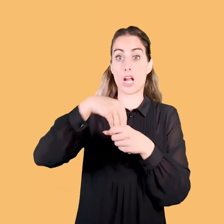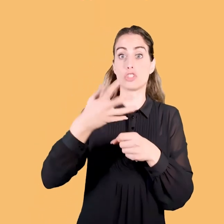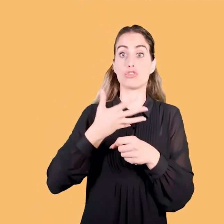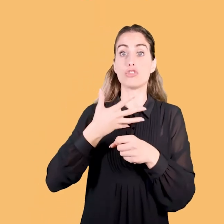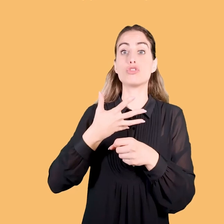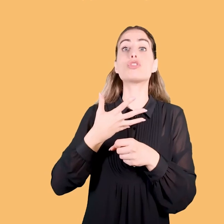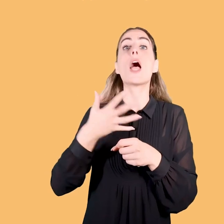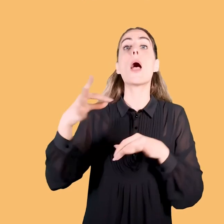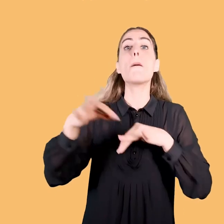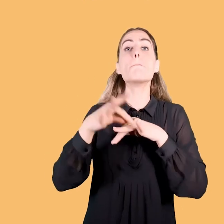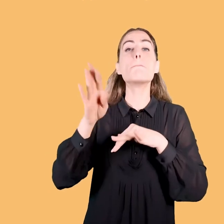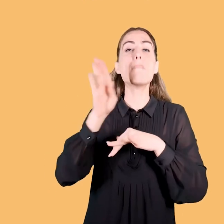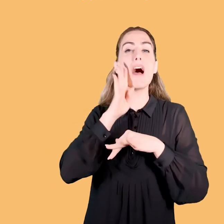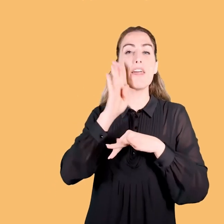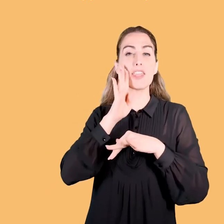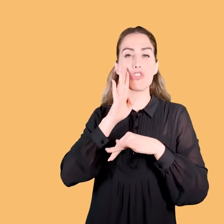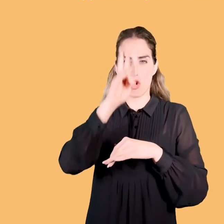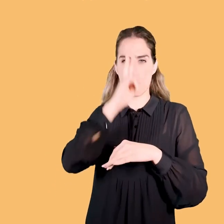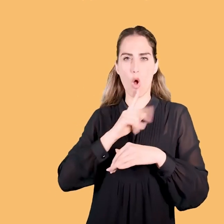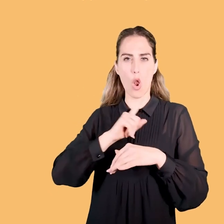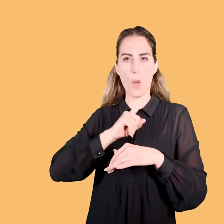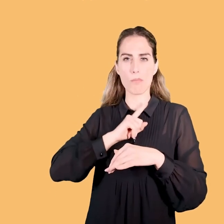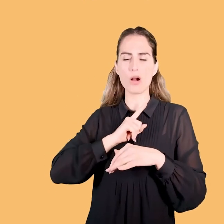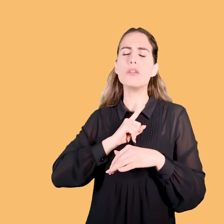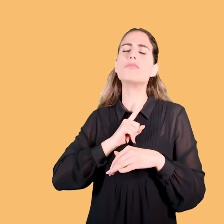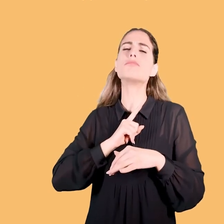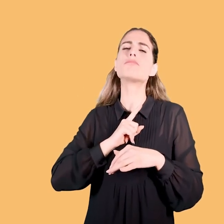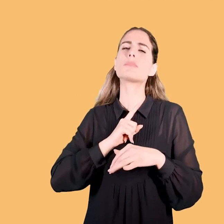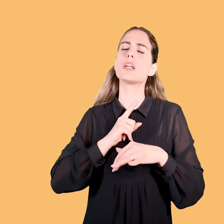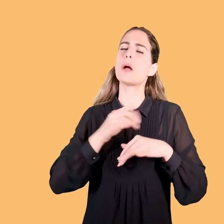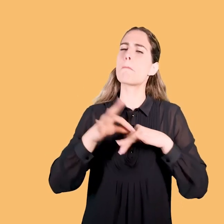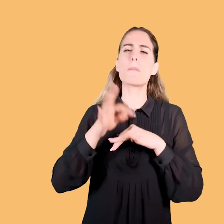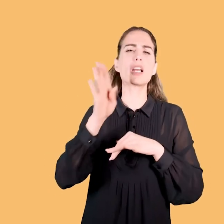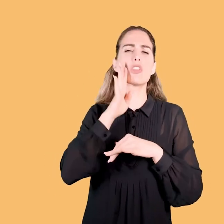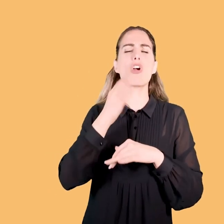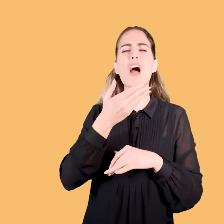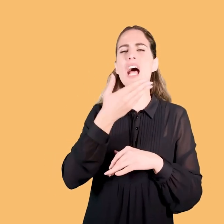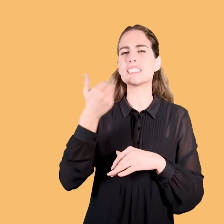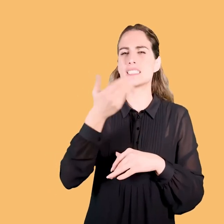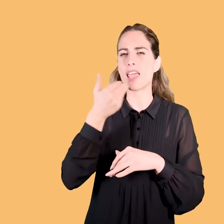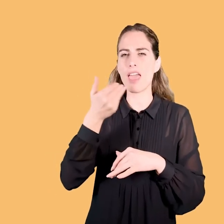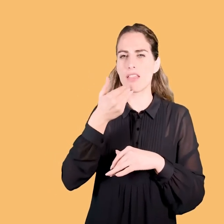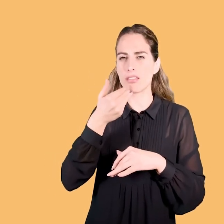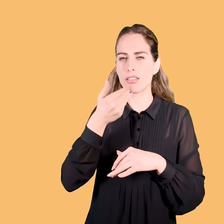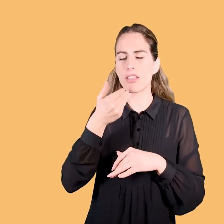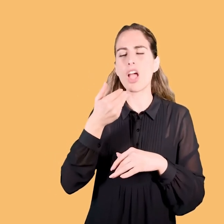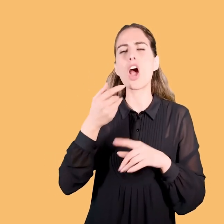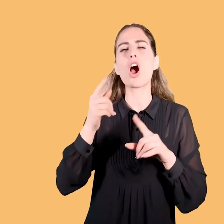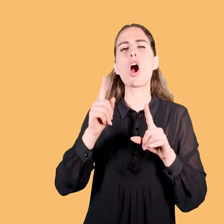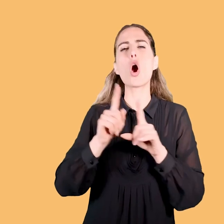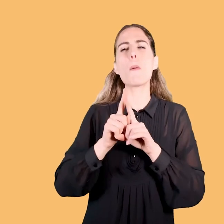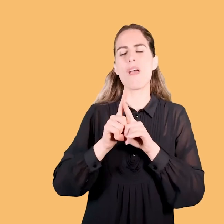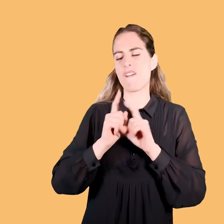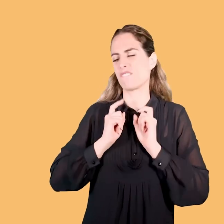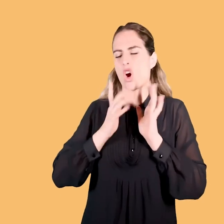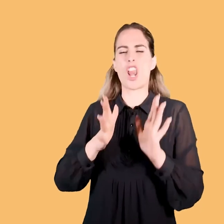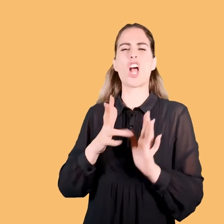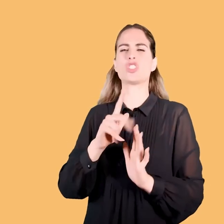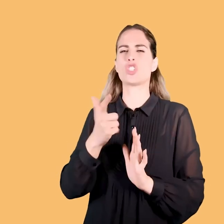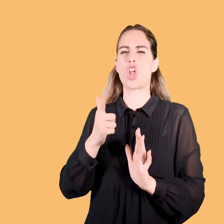un po' assente, un po' vile, come se si fosse ritirato dal